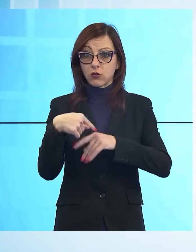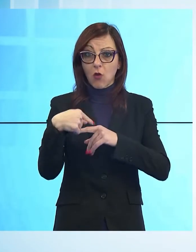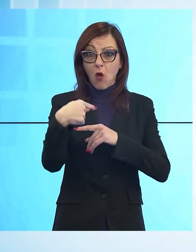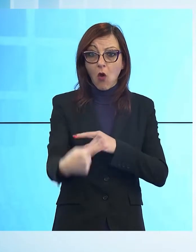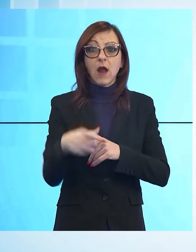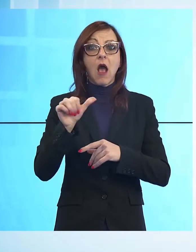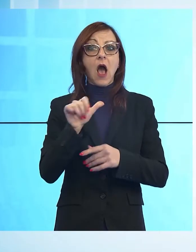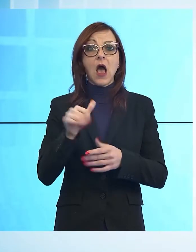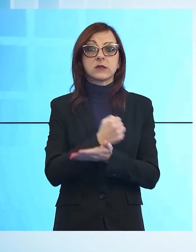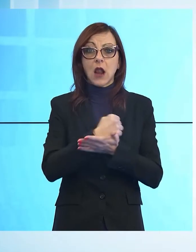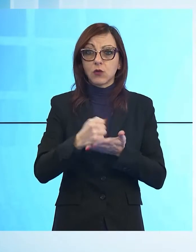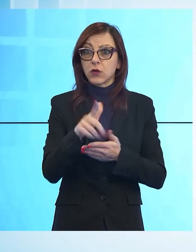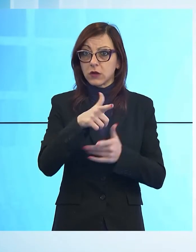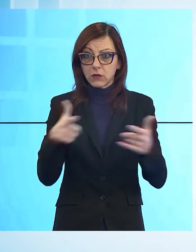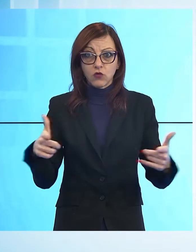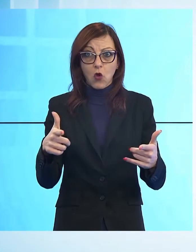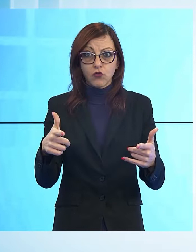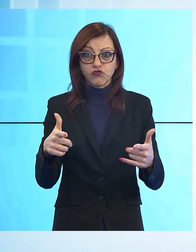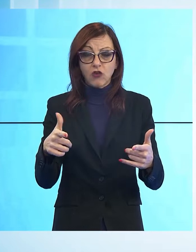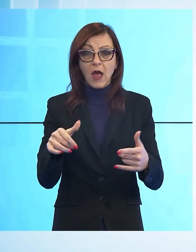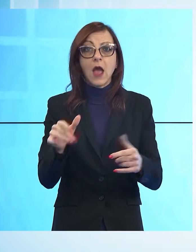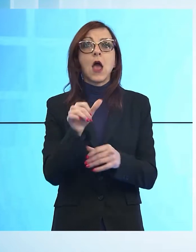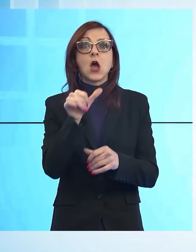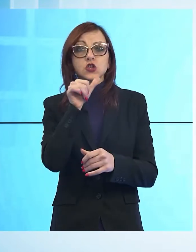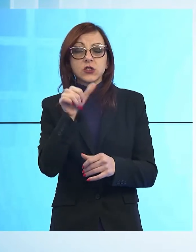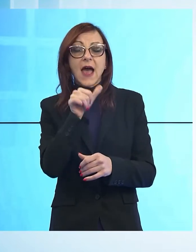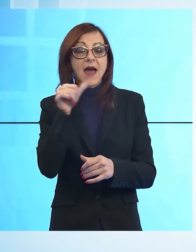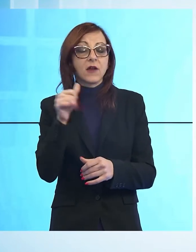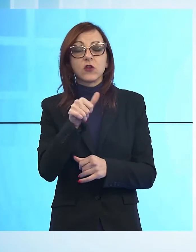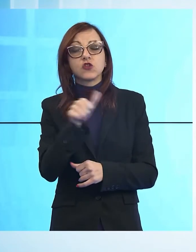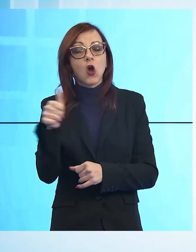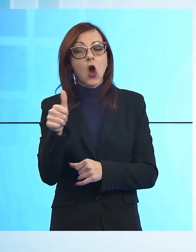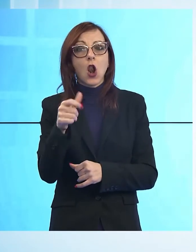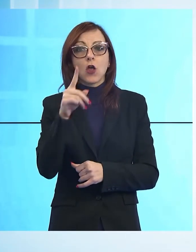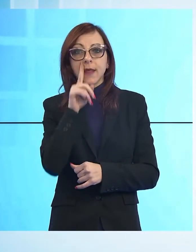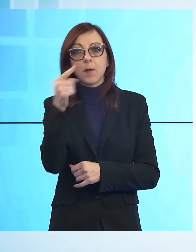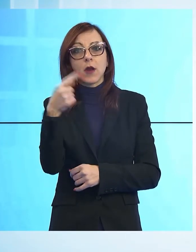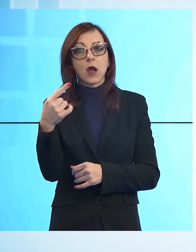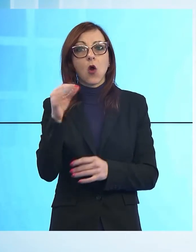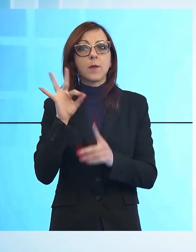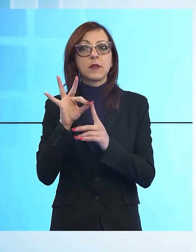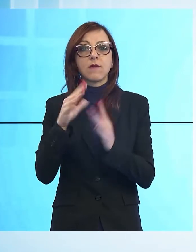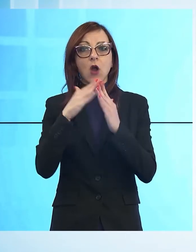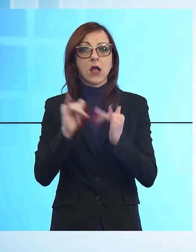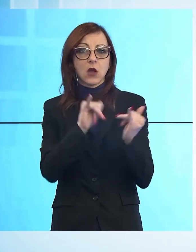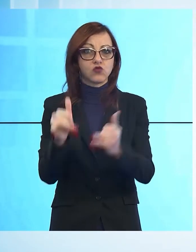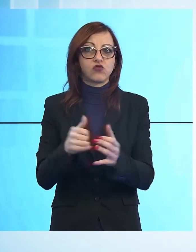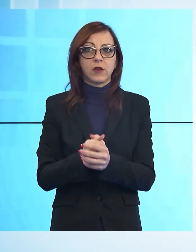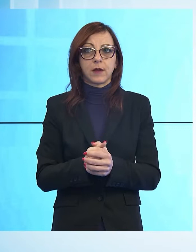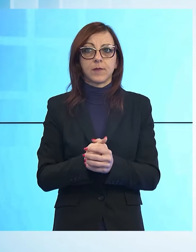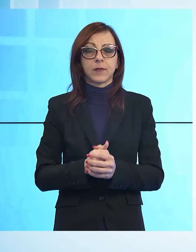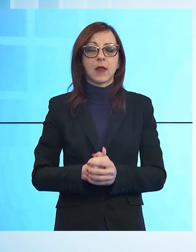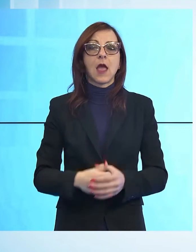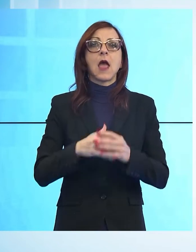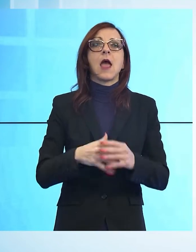dalla ASL, basta il tampone negativo per uscire di casa. Freddo e neve, in Garfagnana si scia al casone di Profecchia, c'è